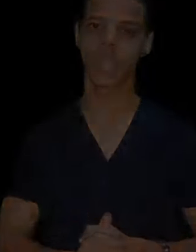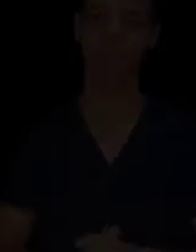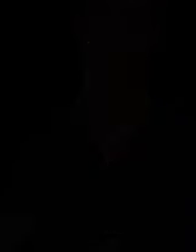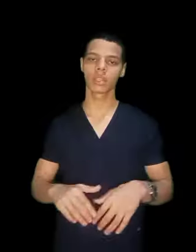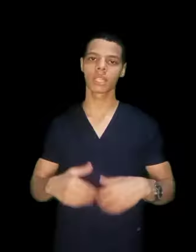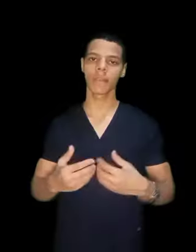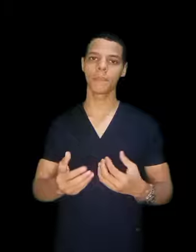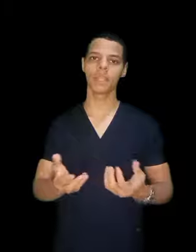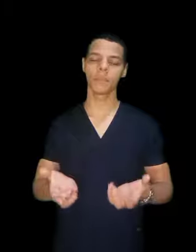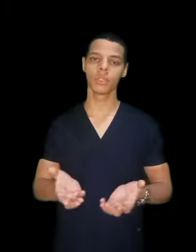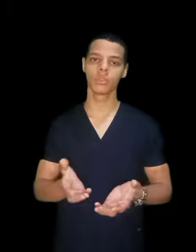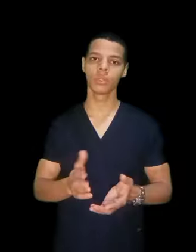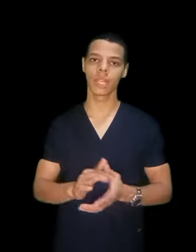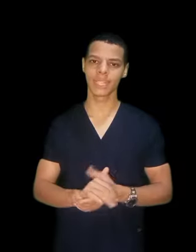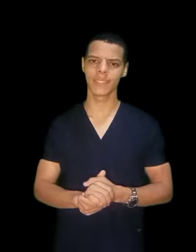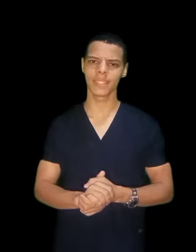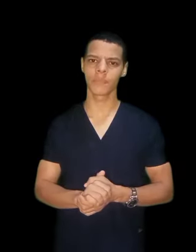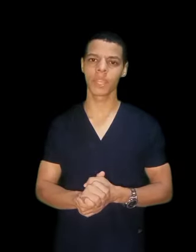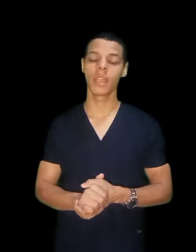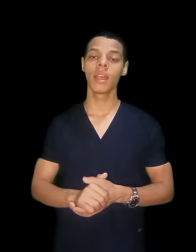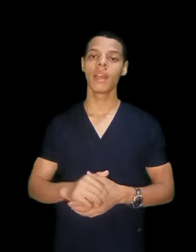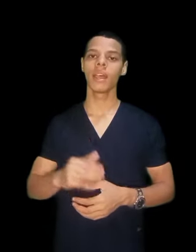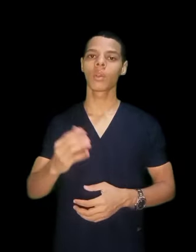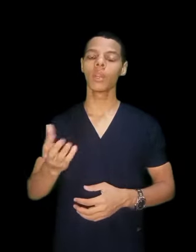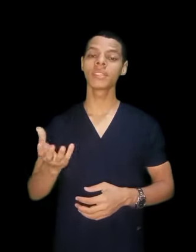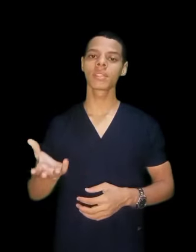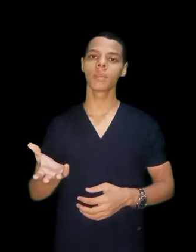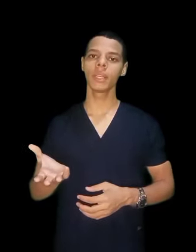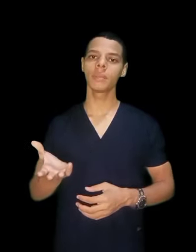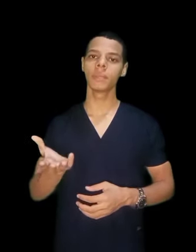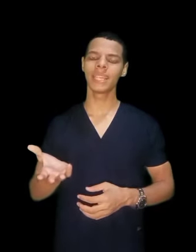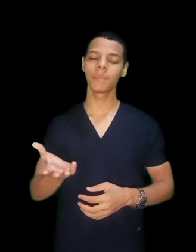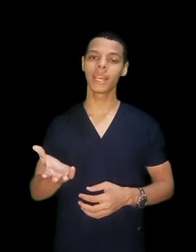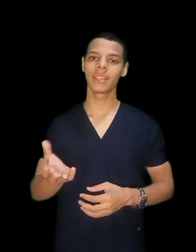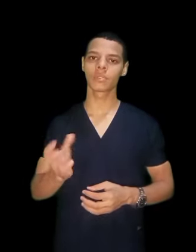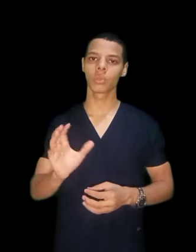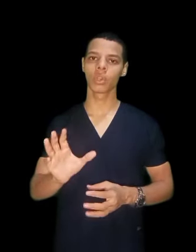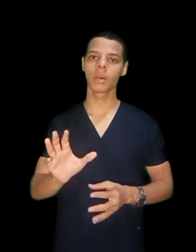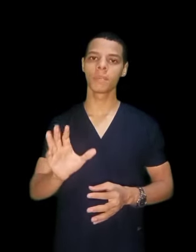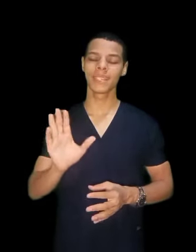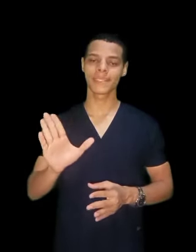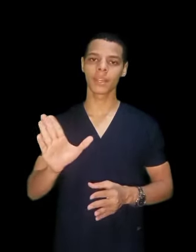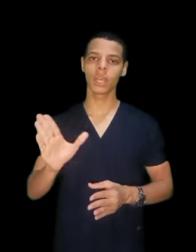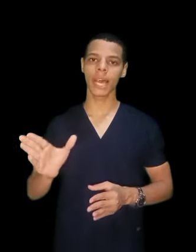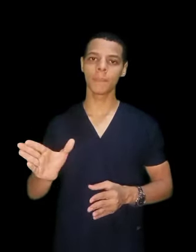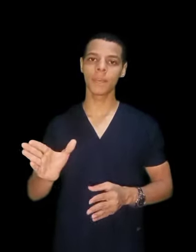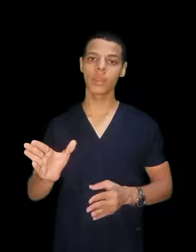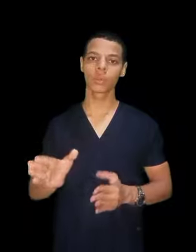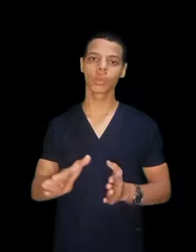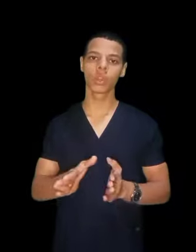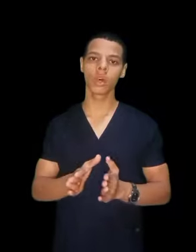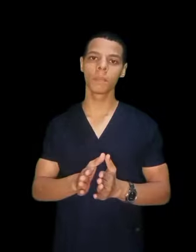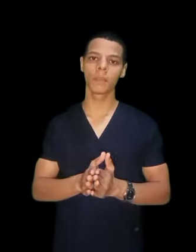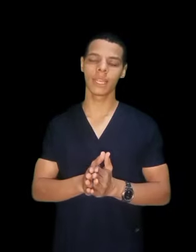تقدر تكمل منه هندسة. كلية التمريد بتقبل طلاب السنوية العامة وطلاب